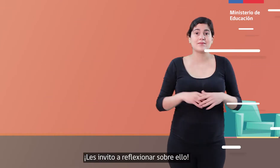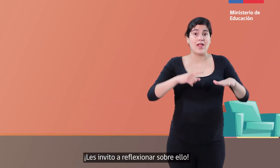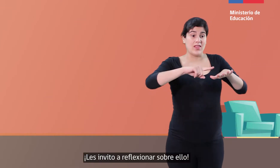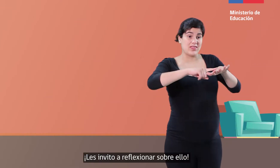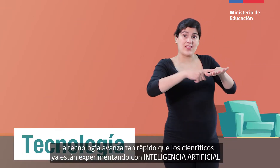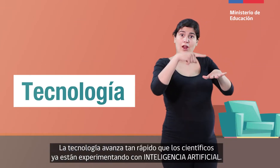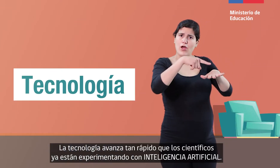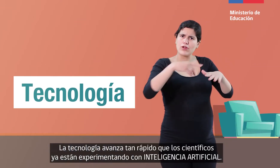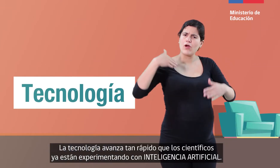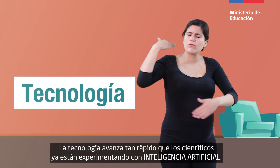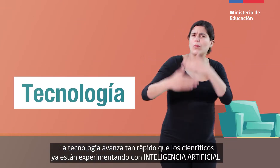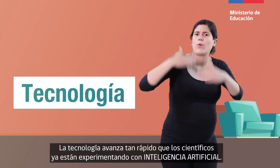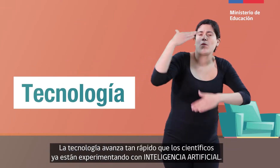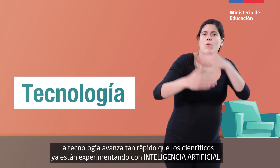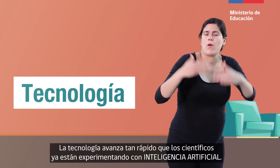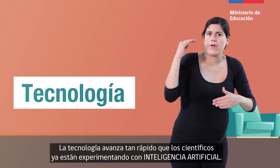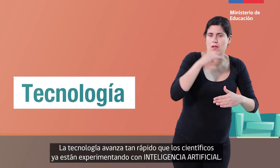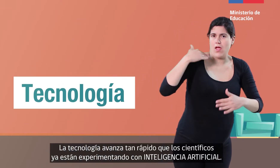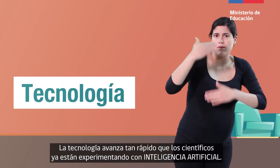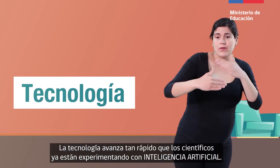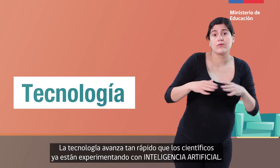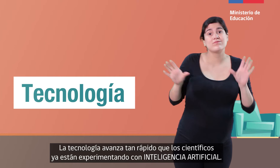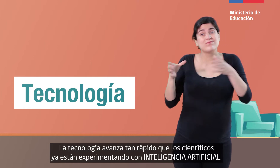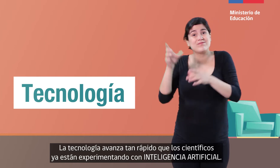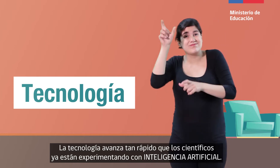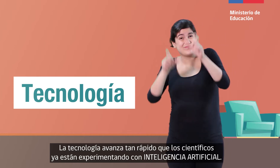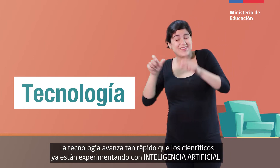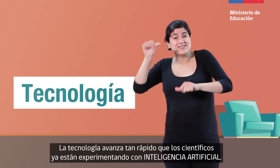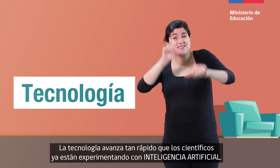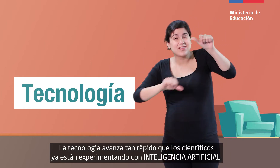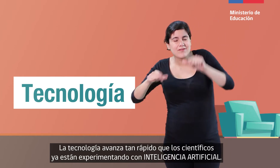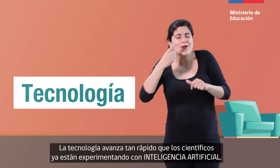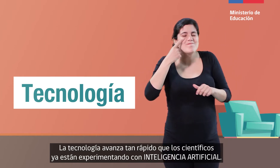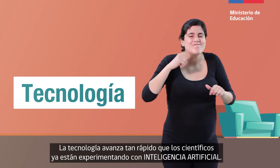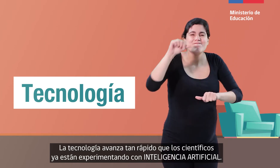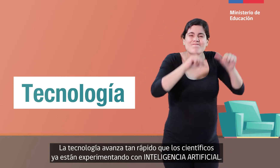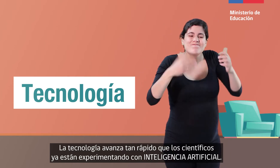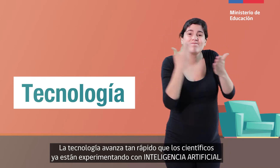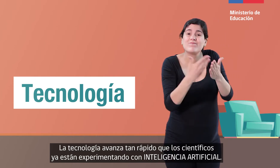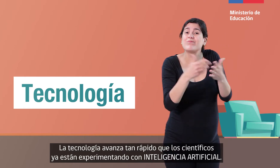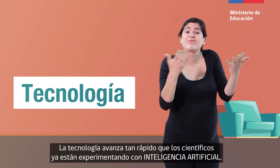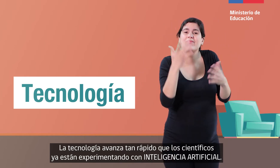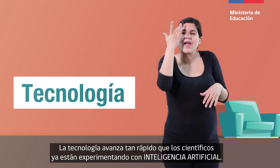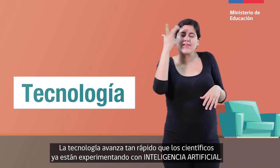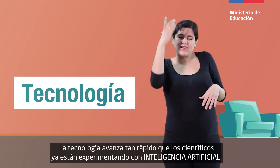La tecnología avanza tan rápido que los científicos ya están experimentando con inteligencia artificial.